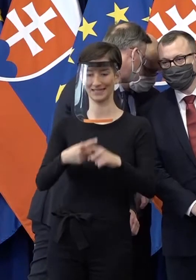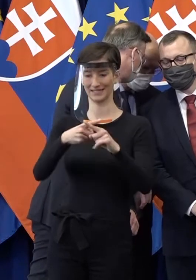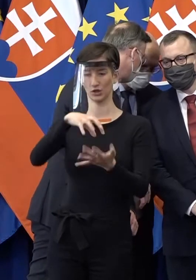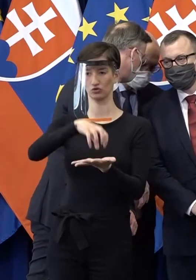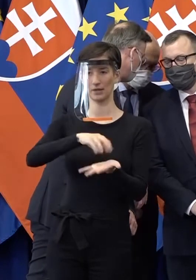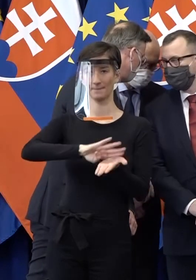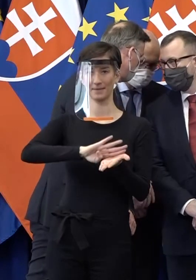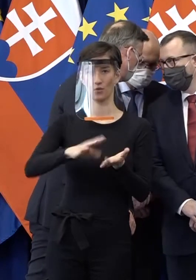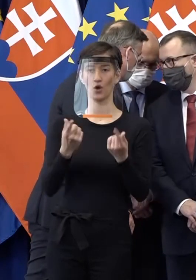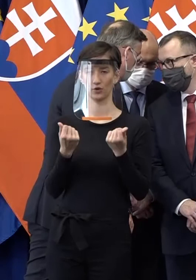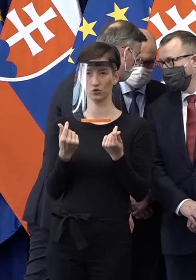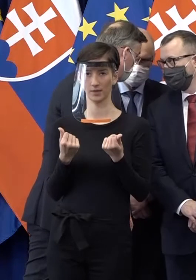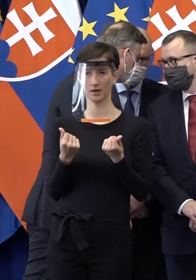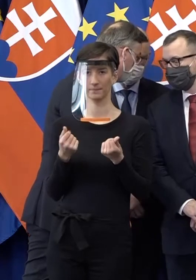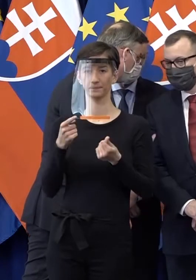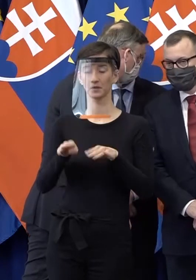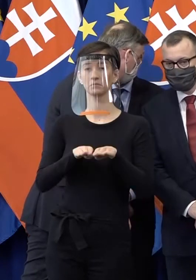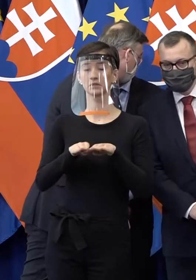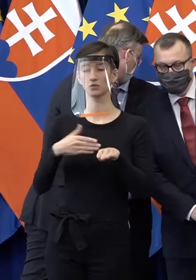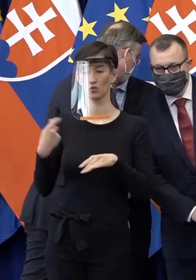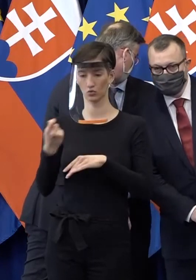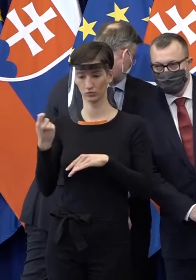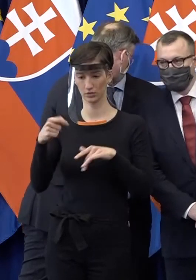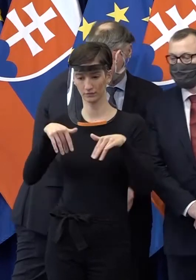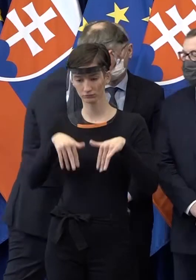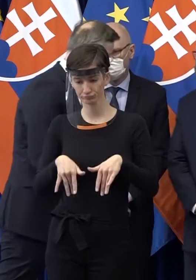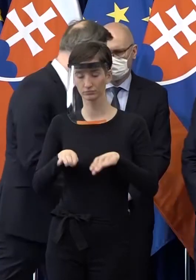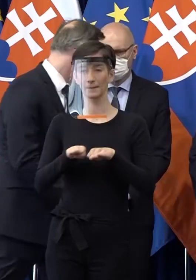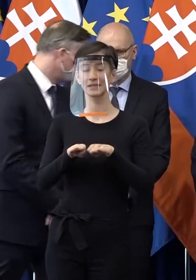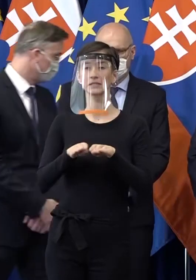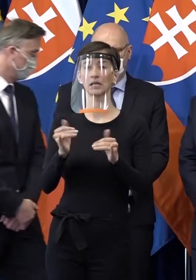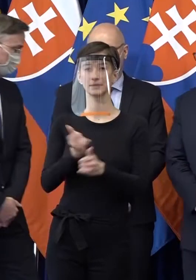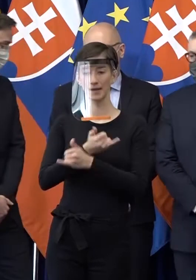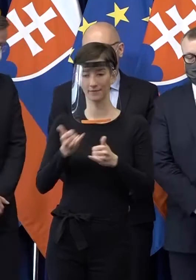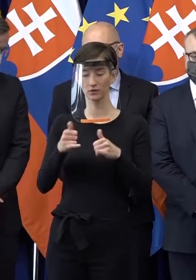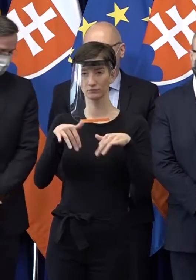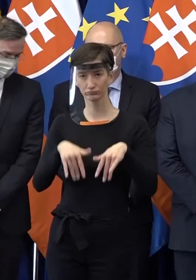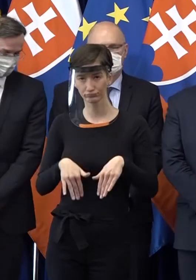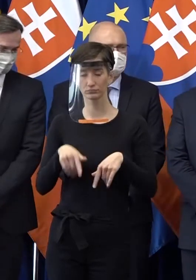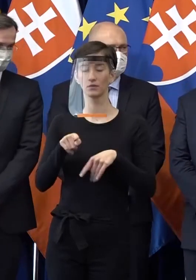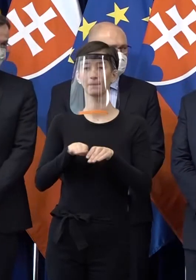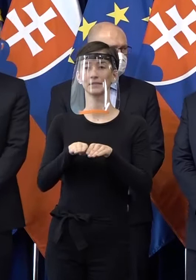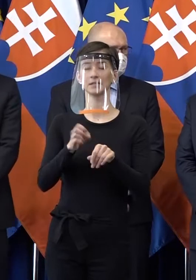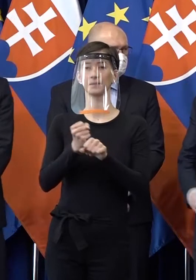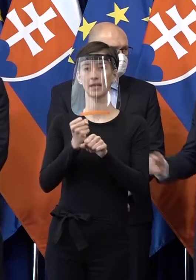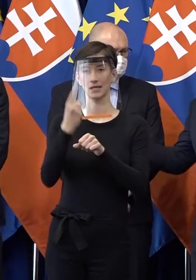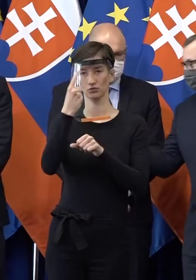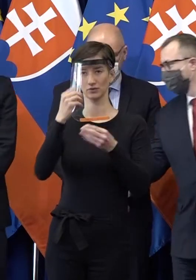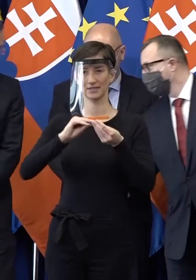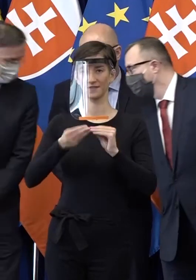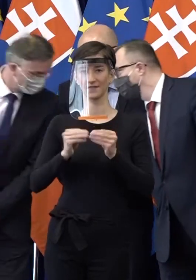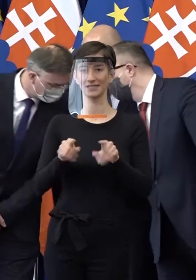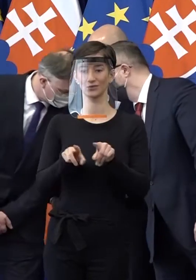ministrov hospodárstva, ministerky spravodlivosti, práce sociálnych vecí a rodiny a ministra